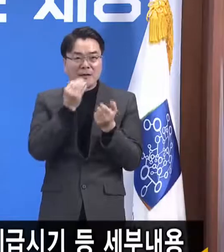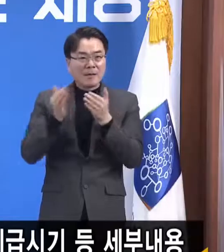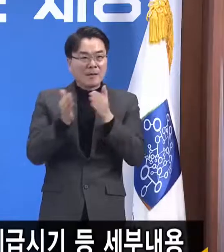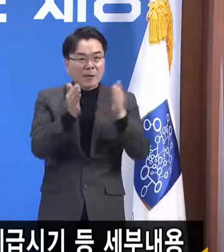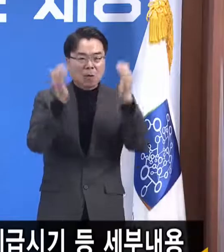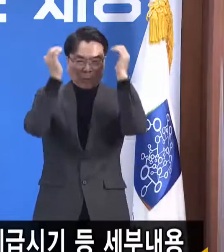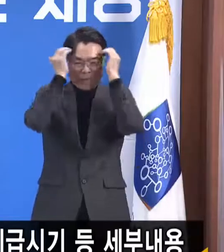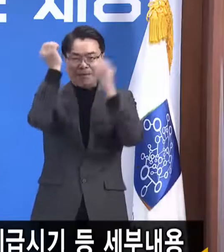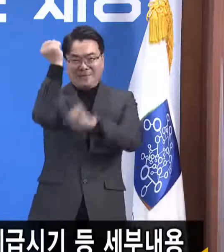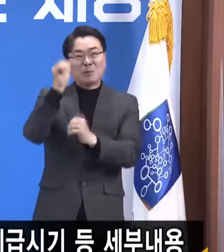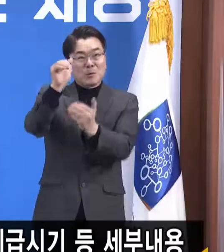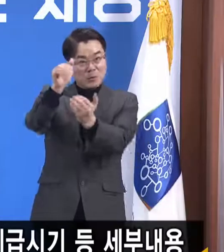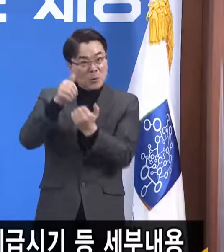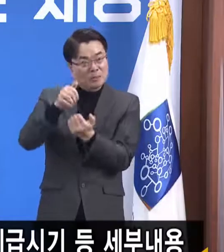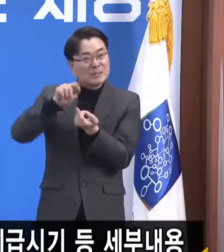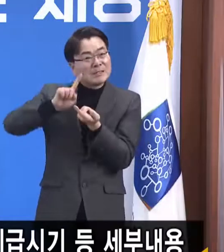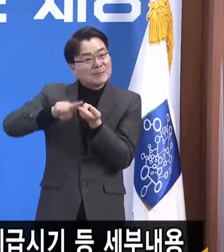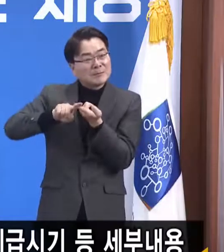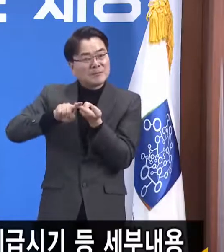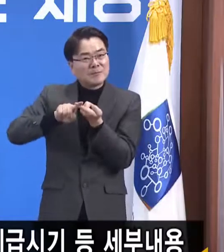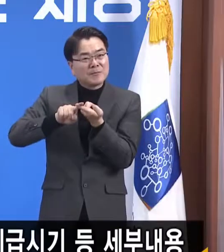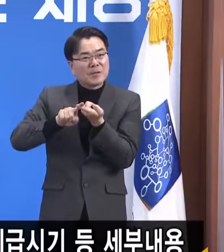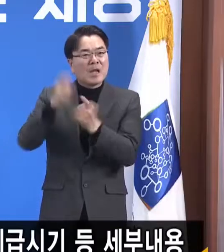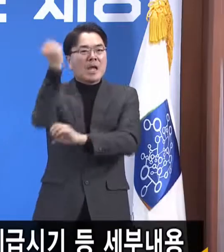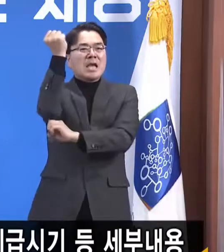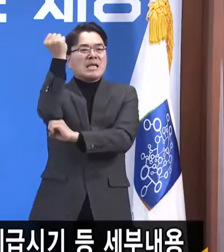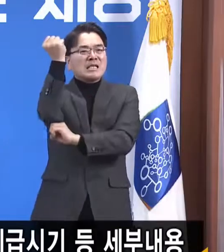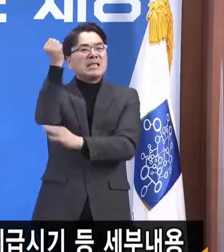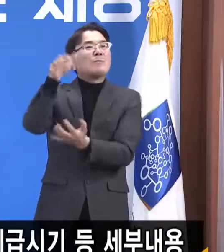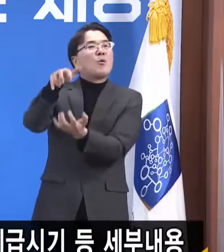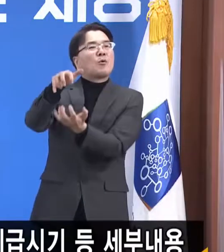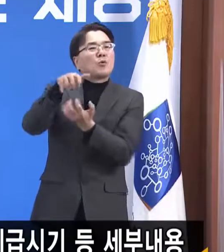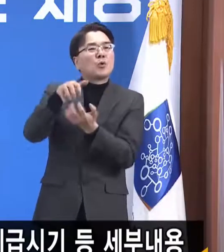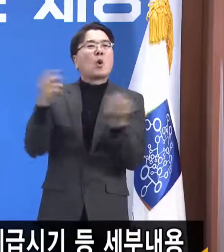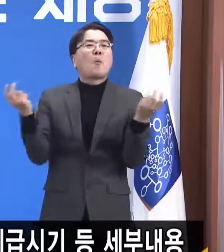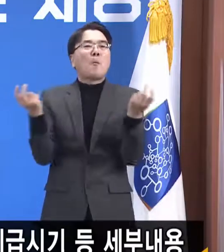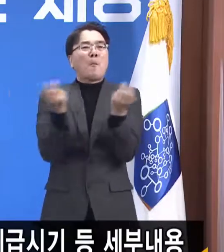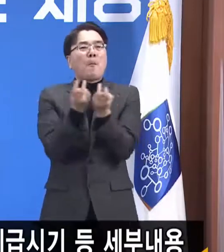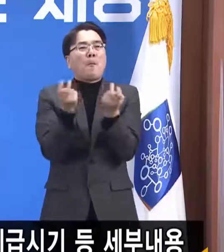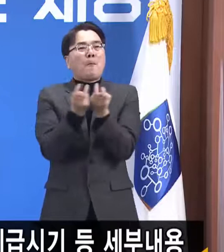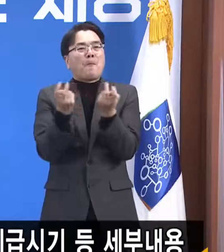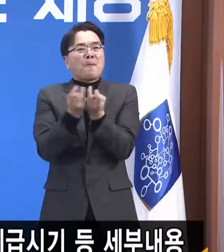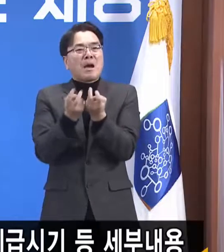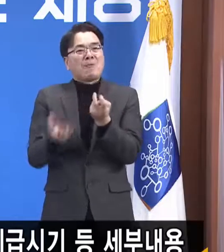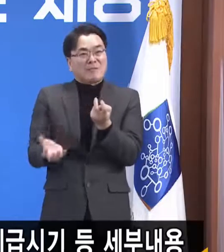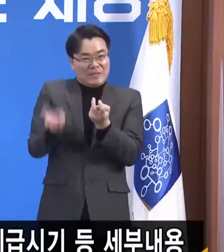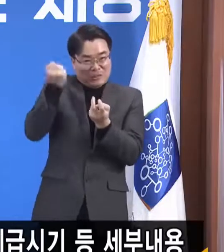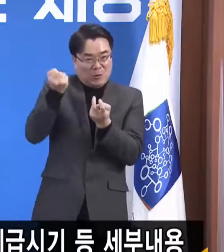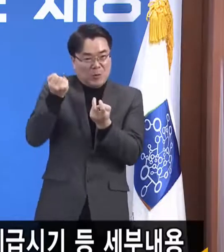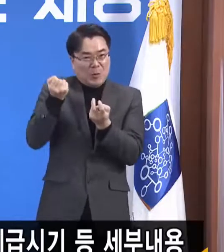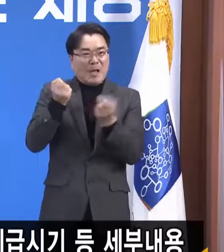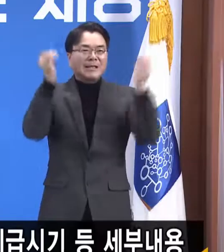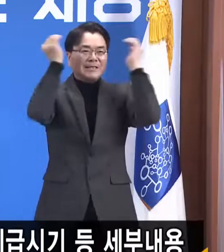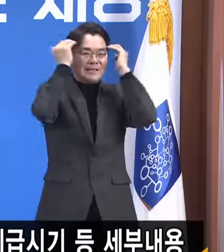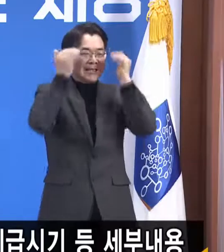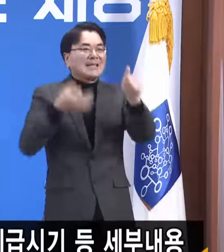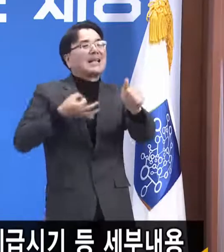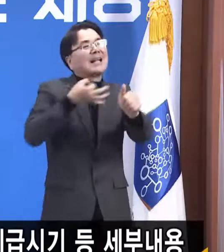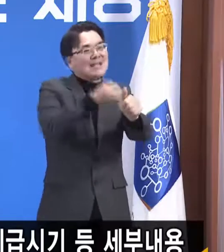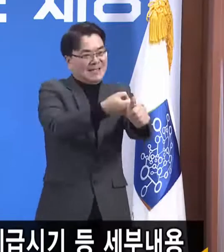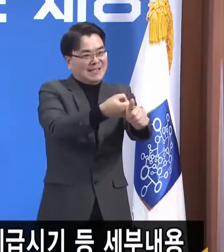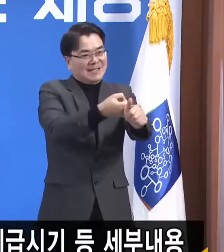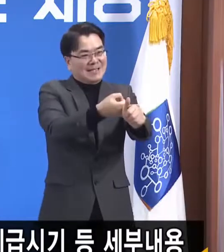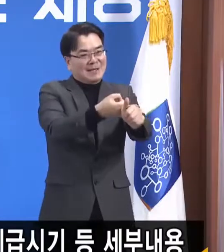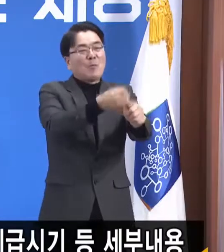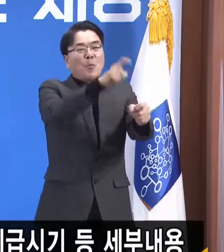재난기본소득은 기본소득 방식으로 지원되는 재난지원금이기 때문에 알아듣기 쉽게